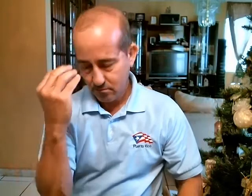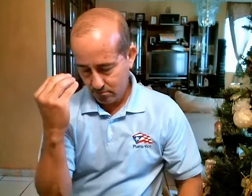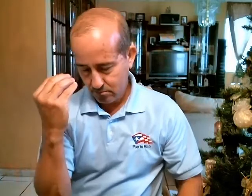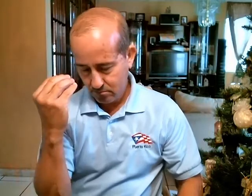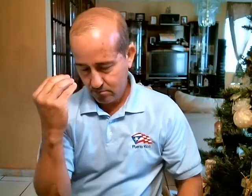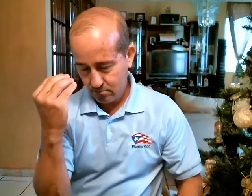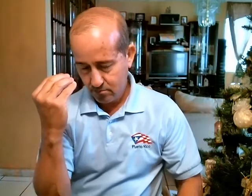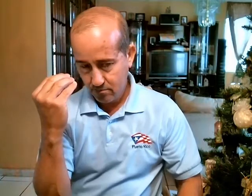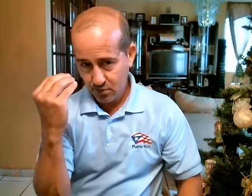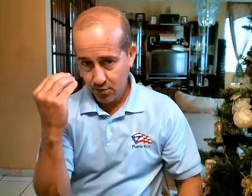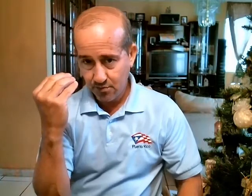Dormir